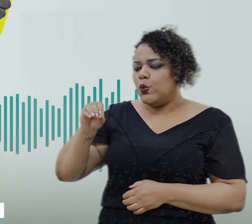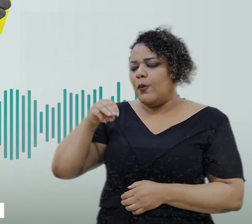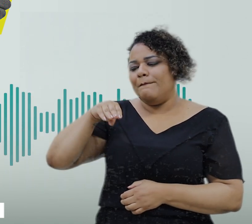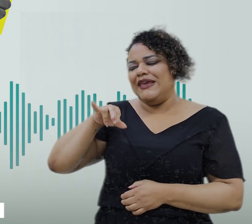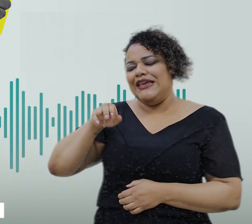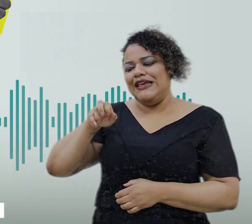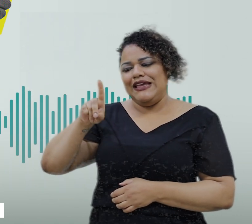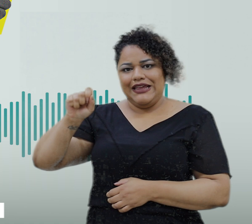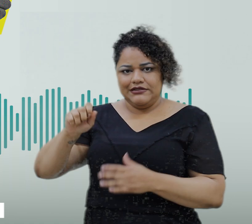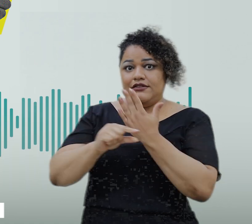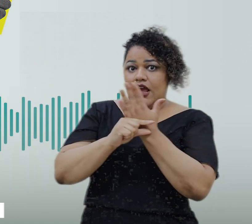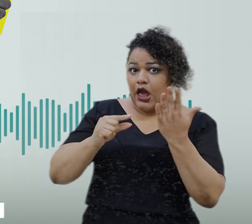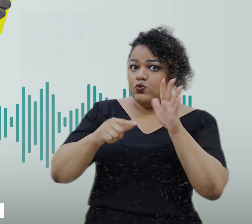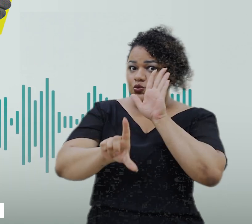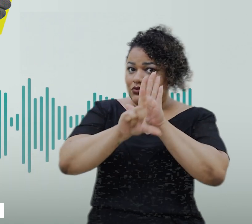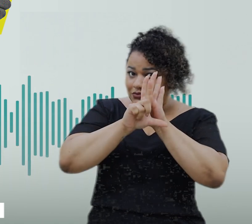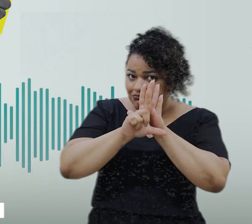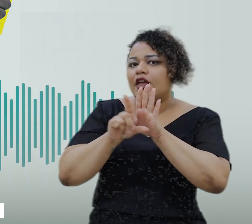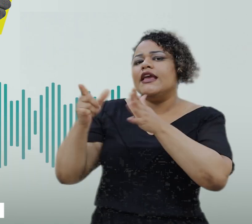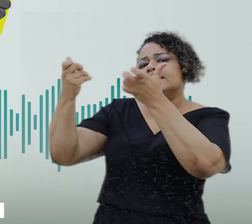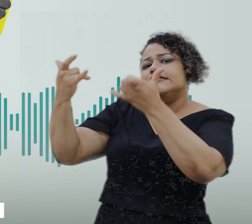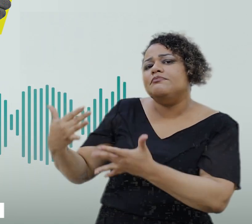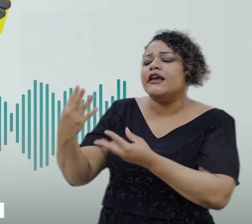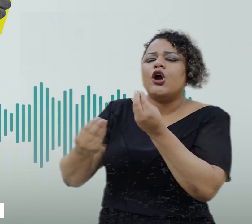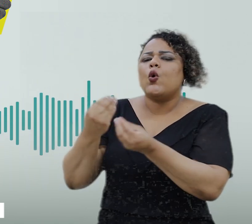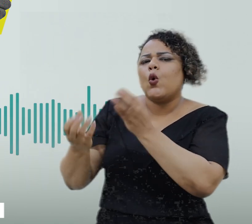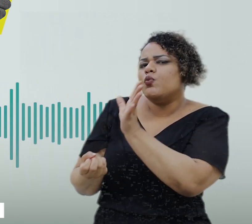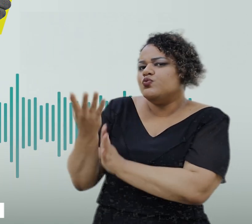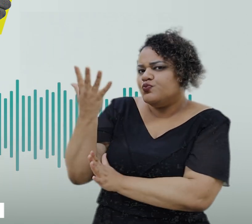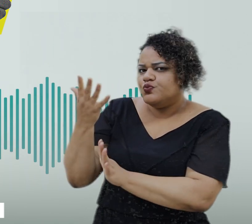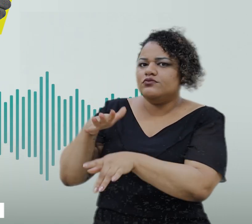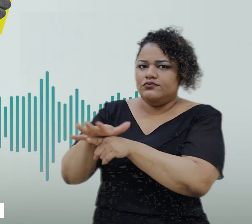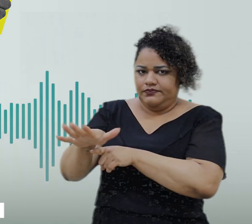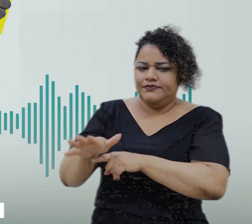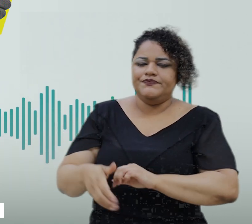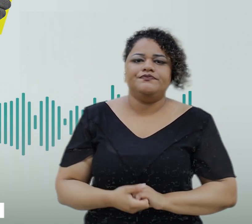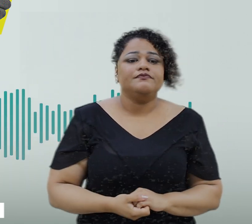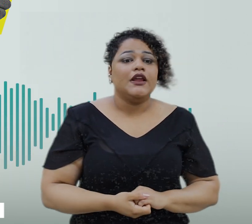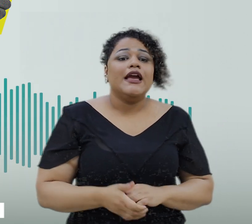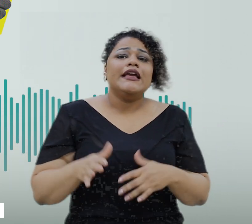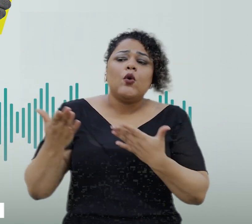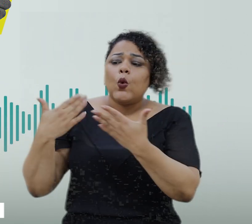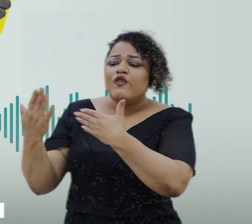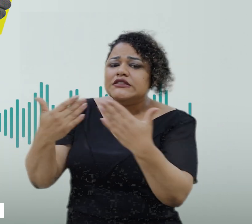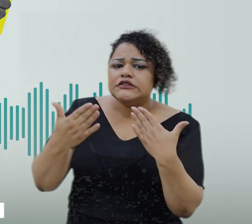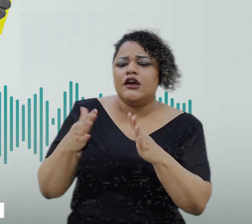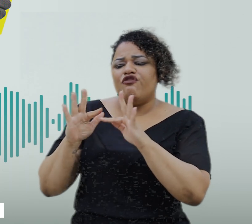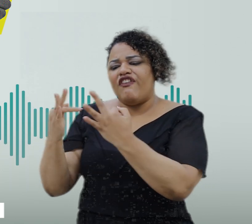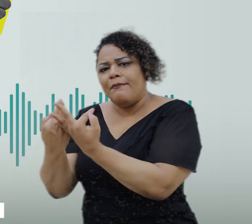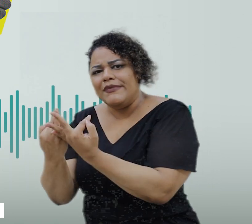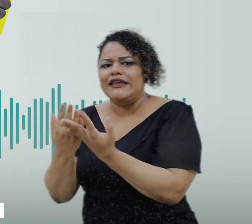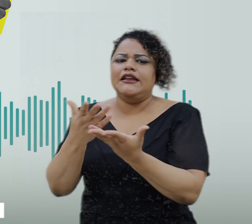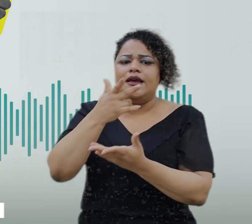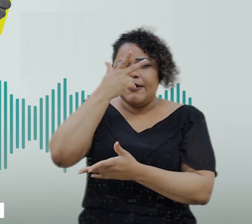demanda. Essa demanda surgiu a partir de conversas com familiares e pessoas com espectro autista e também